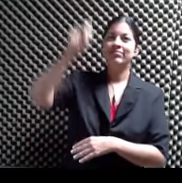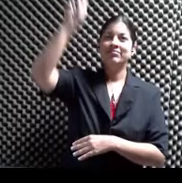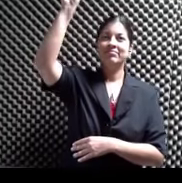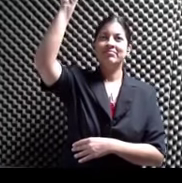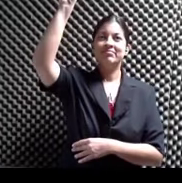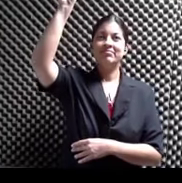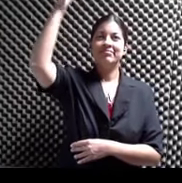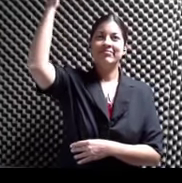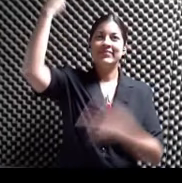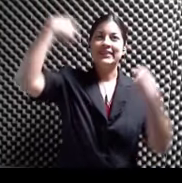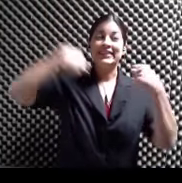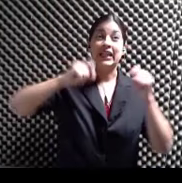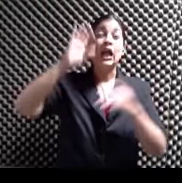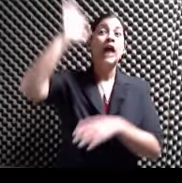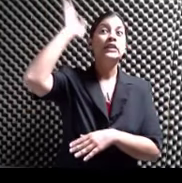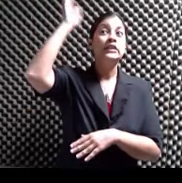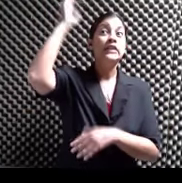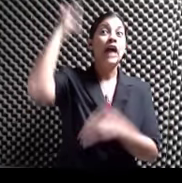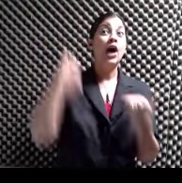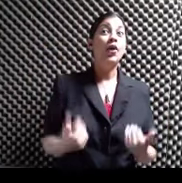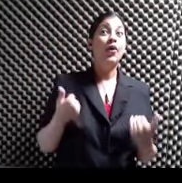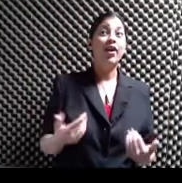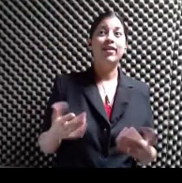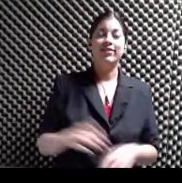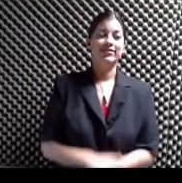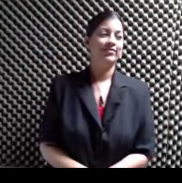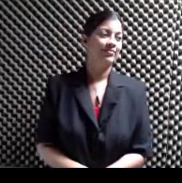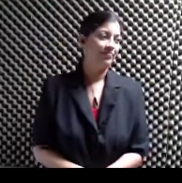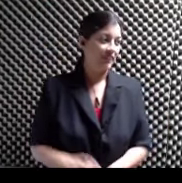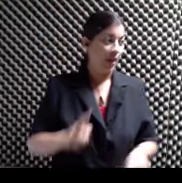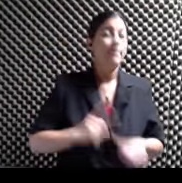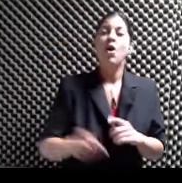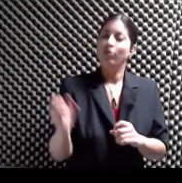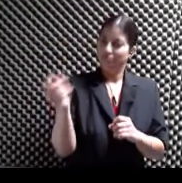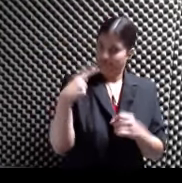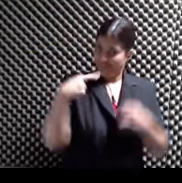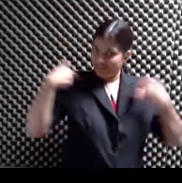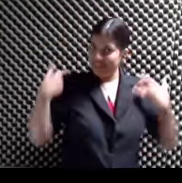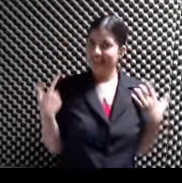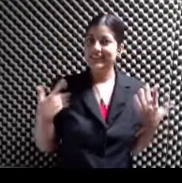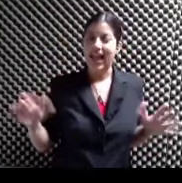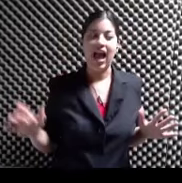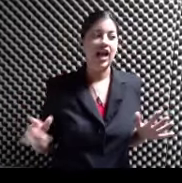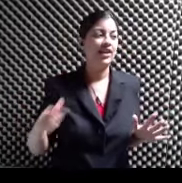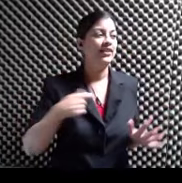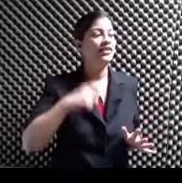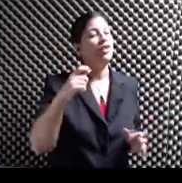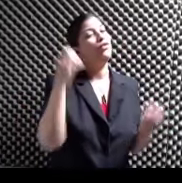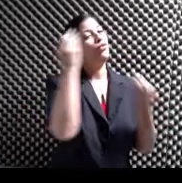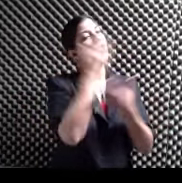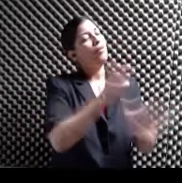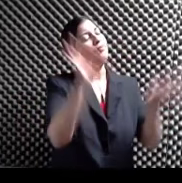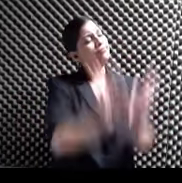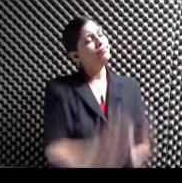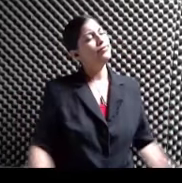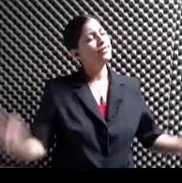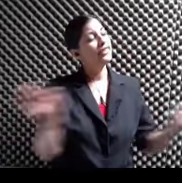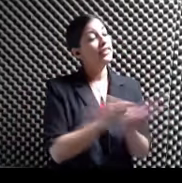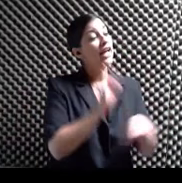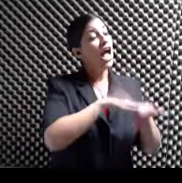Tratando de decir Vamos ahora, vamos Pero ya volvimos Ya volvimos Y yo tengo que decir Una información importante Alex Tú tienes más